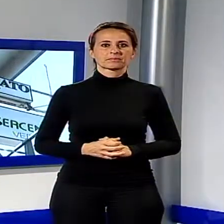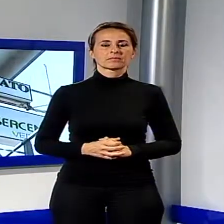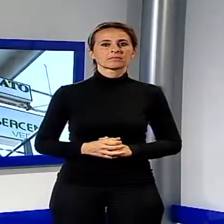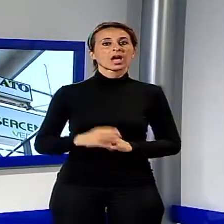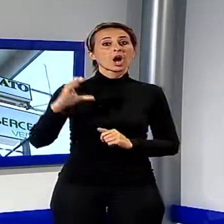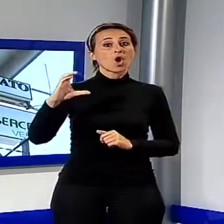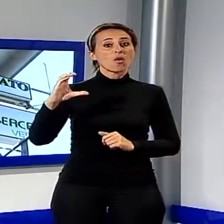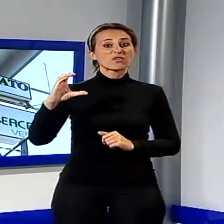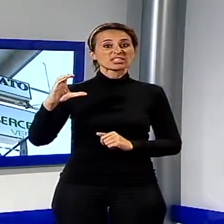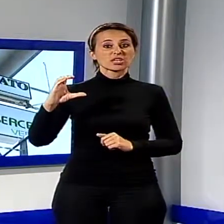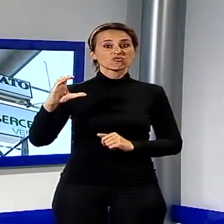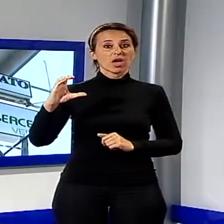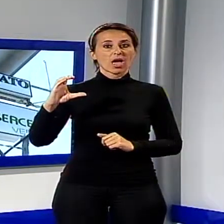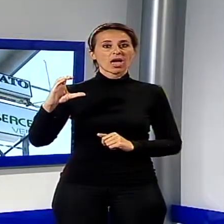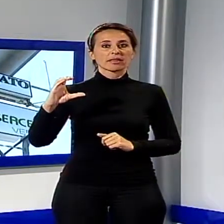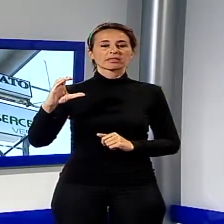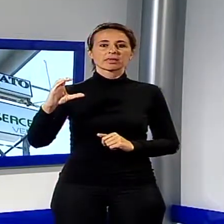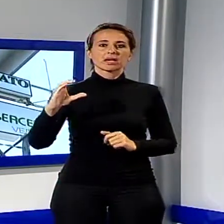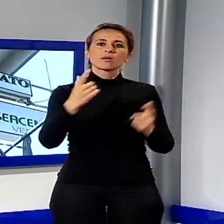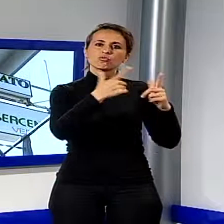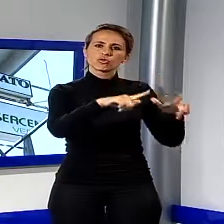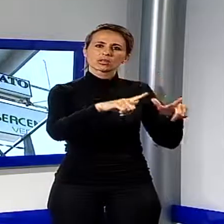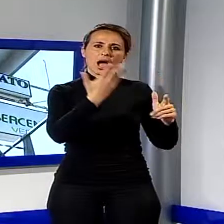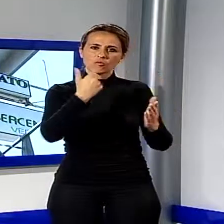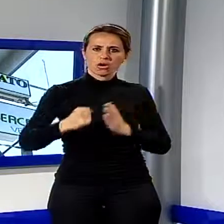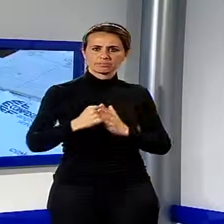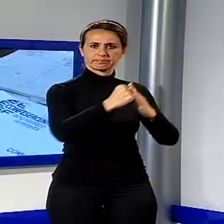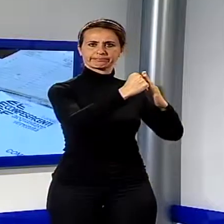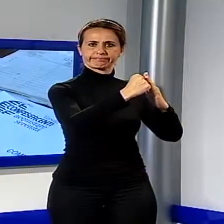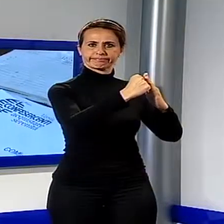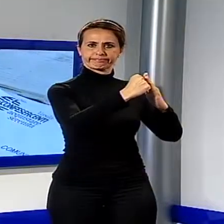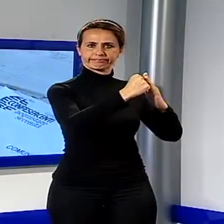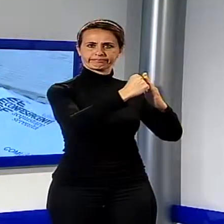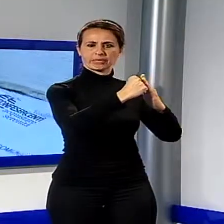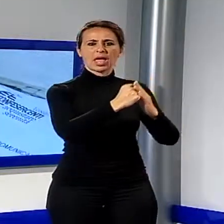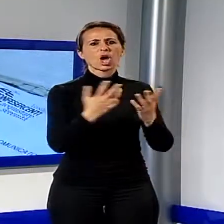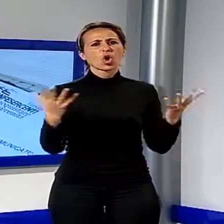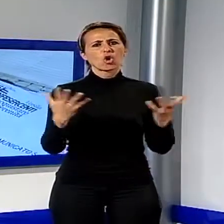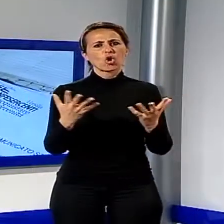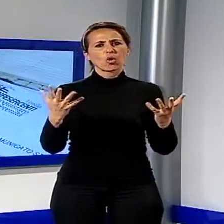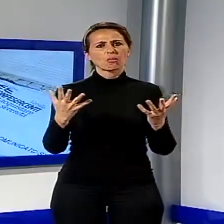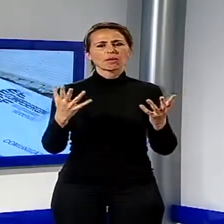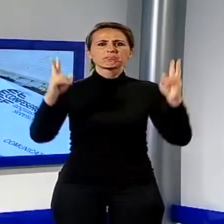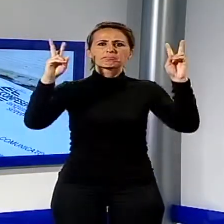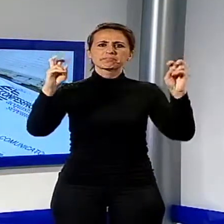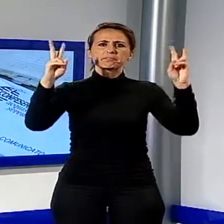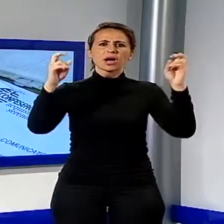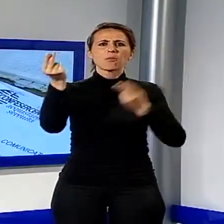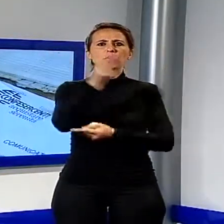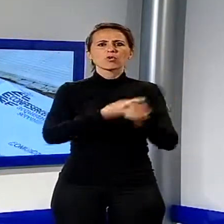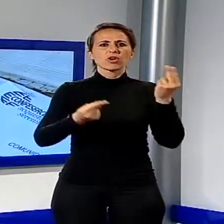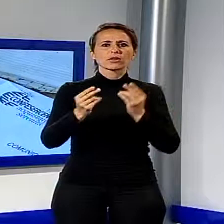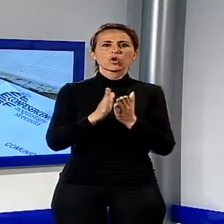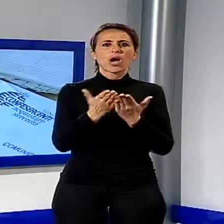Confesercenti Versiglia scende in campo per dare il proprio apporto concreto al rilancio della città. Si chiama Agenda Viareggio